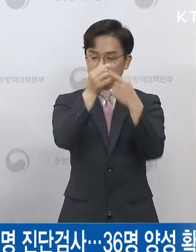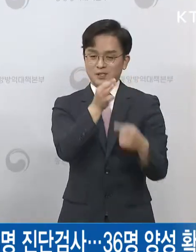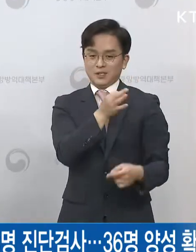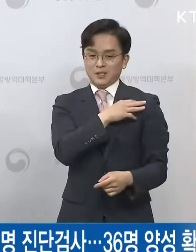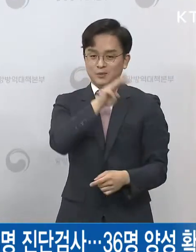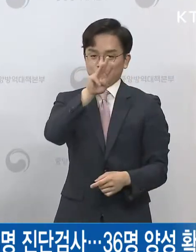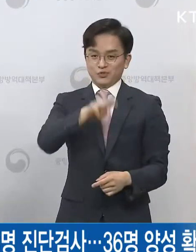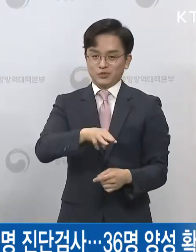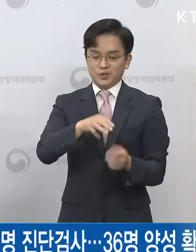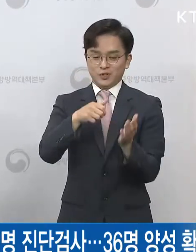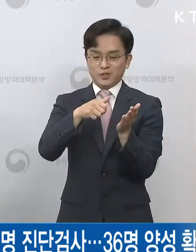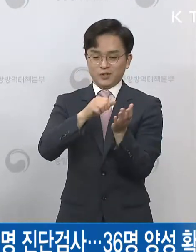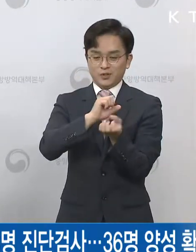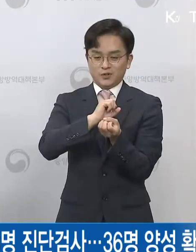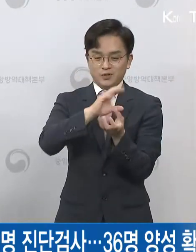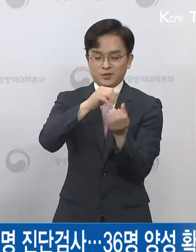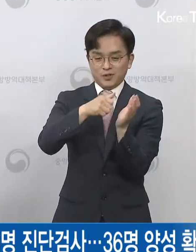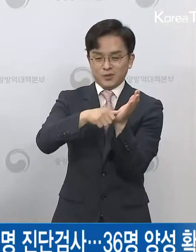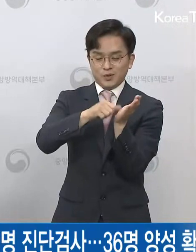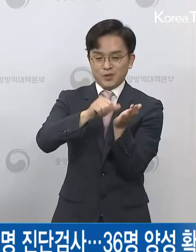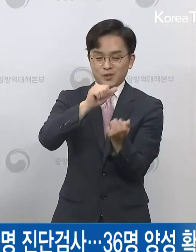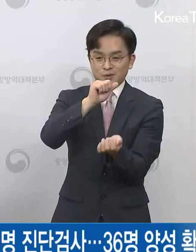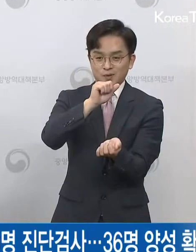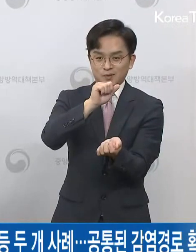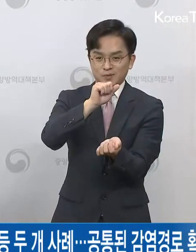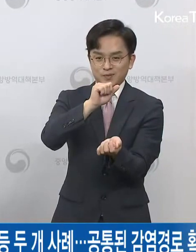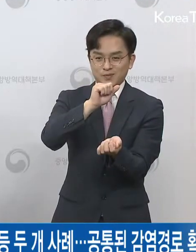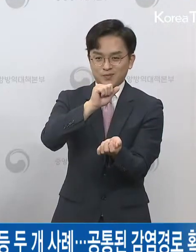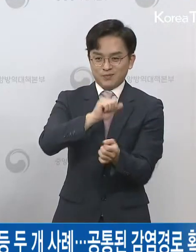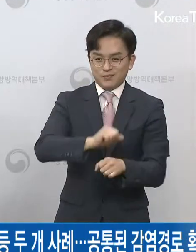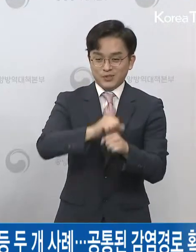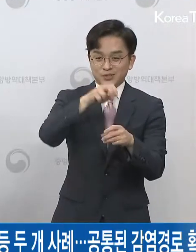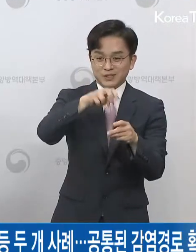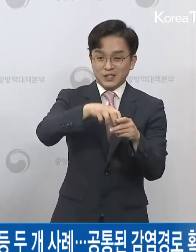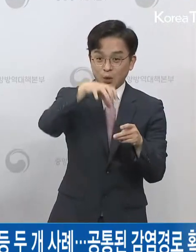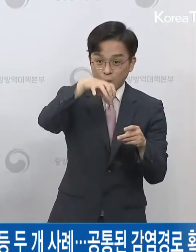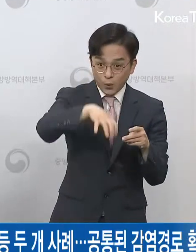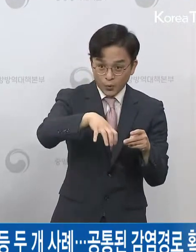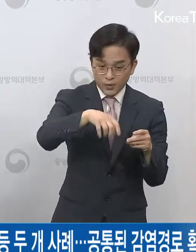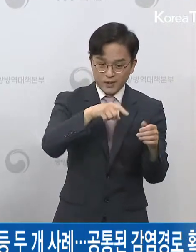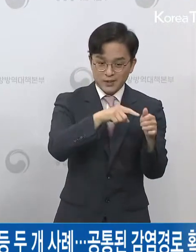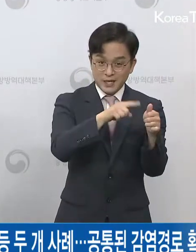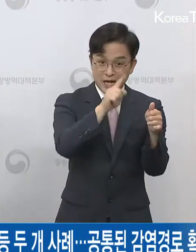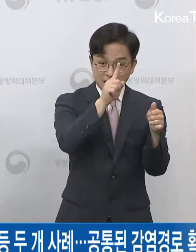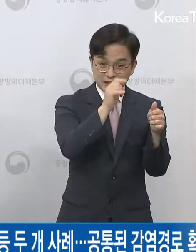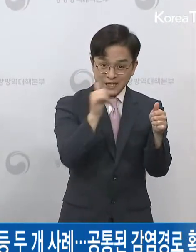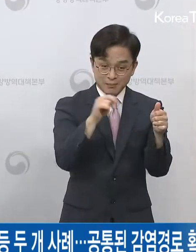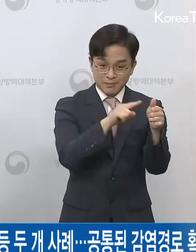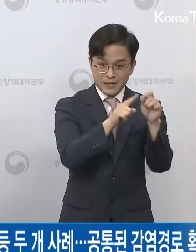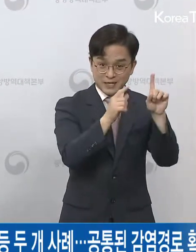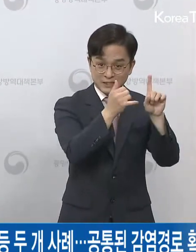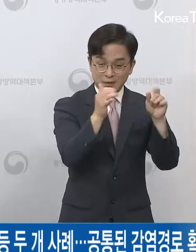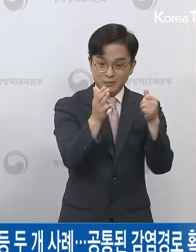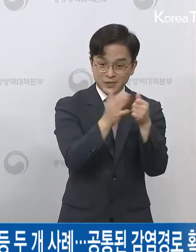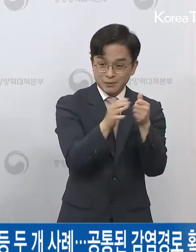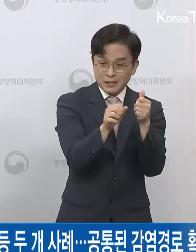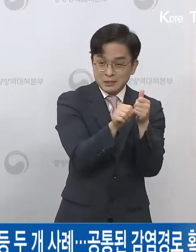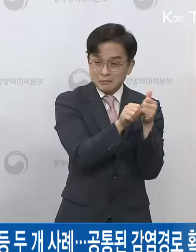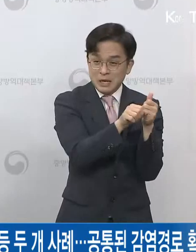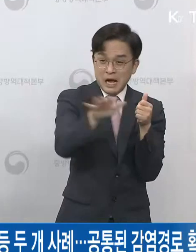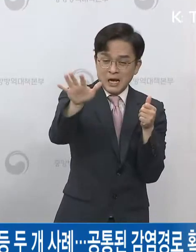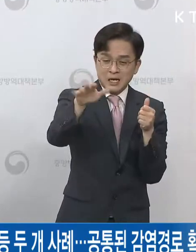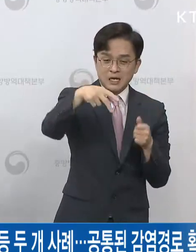물류센터에서 슈퍼 전파 사건이 발생한 것인지 또 그 발생했다면 가장 큰 이유가 무엇인지 좀 여쭤보고 싶습니다.